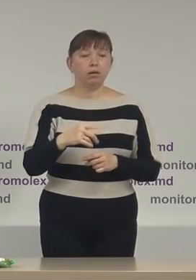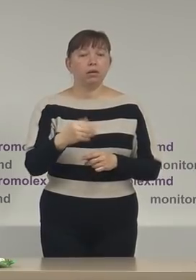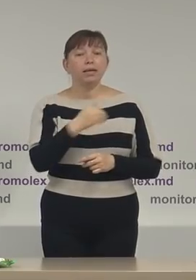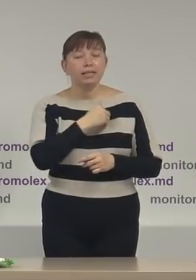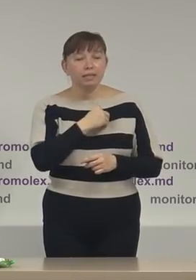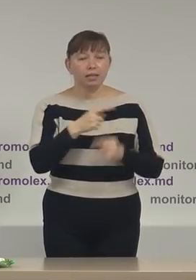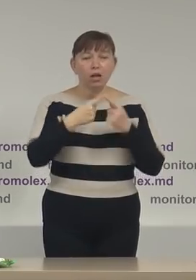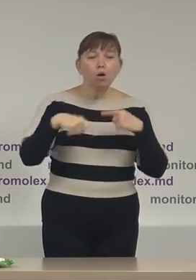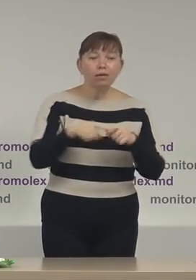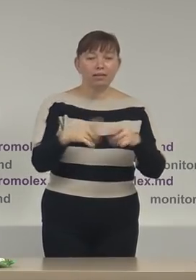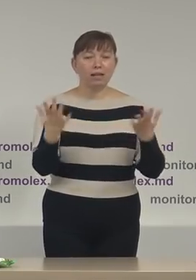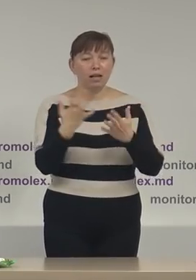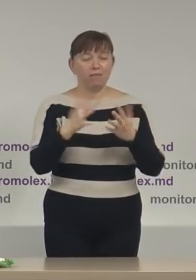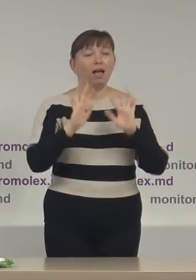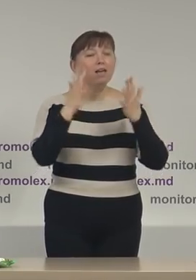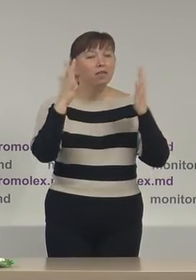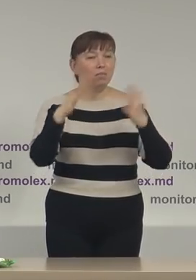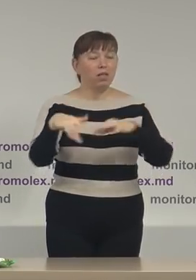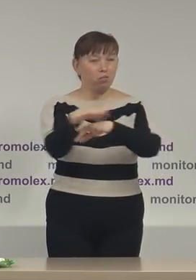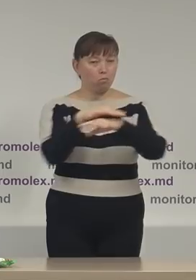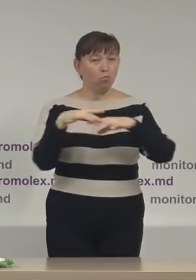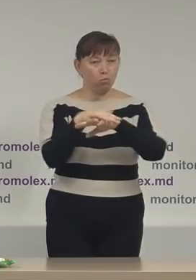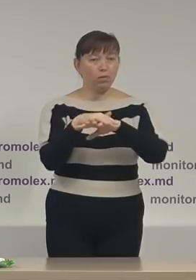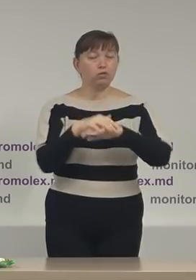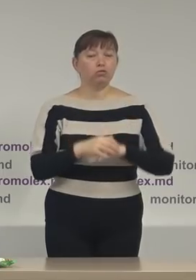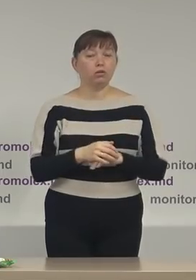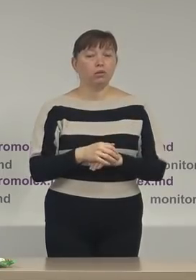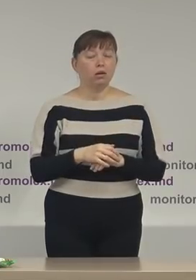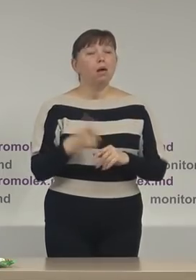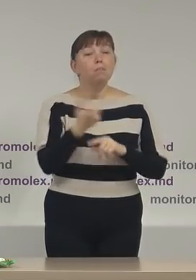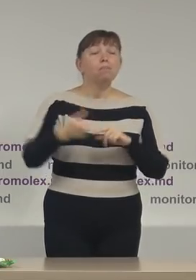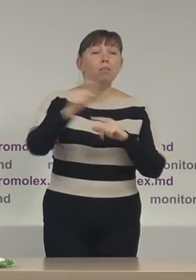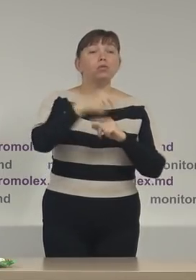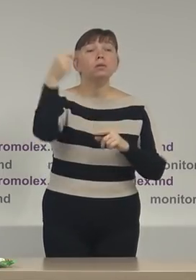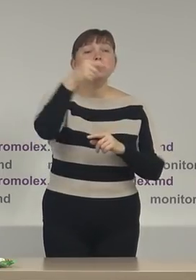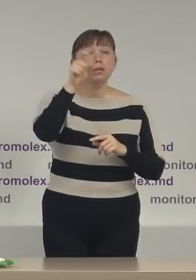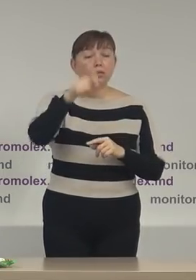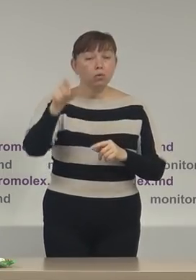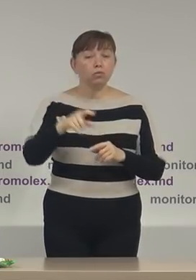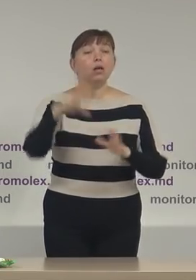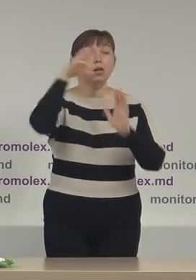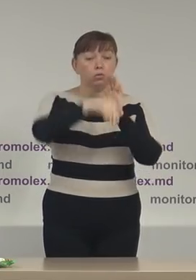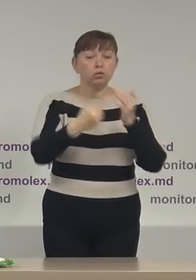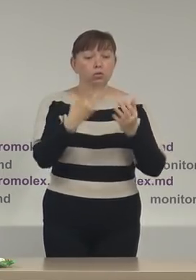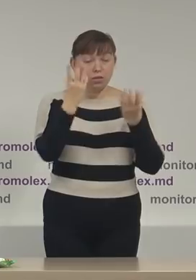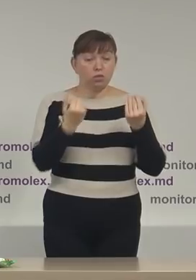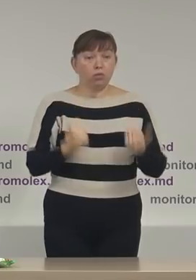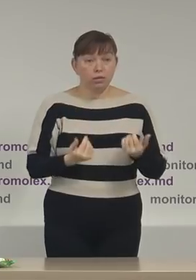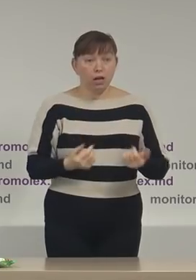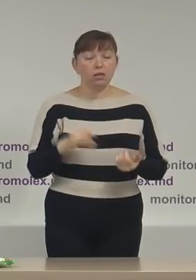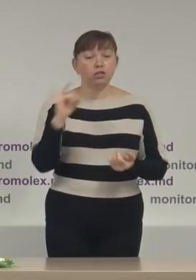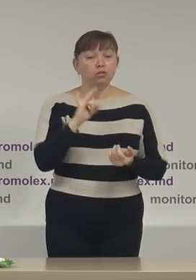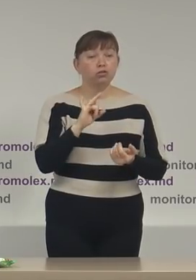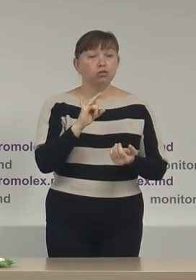de a organiza evenimente publice cu număr de mii de persoane inclusiv în ziua de astăzi și inclusiv în